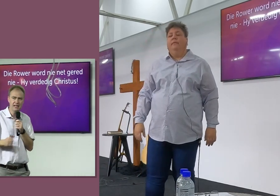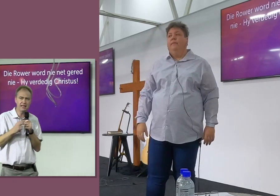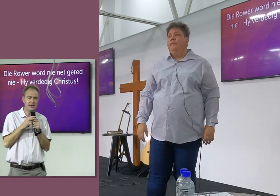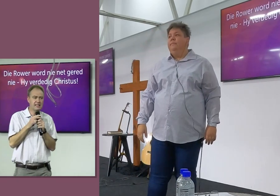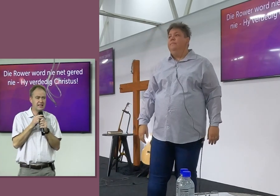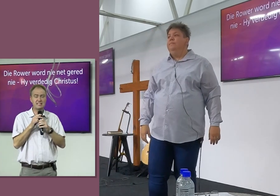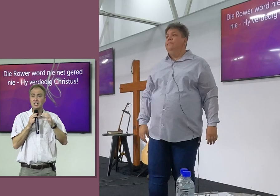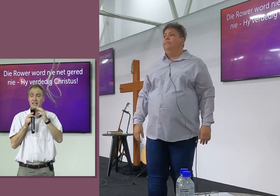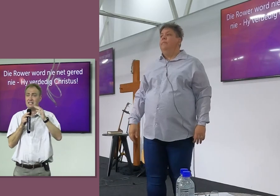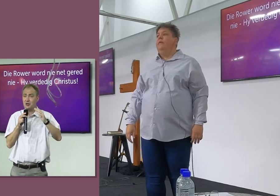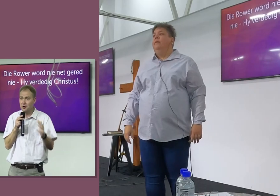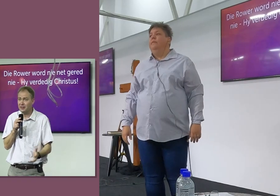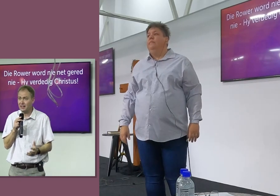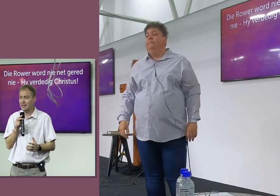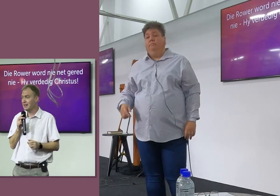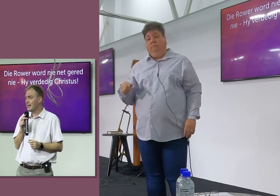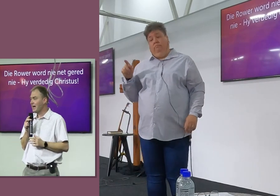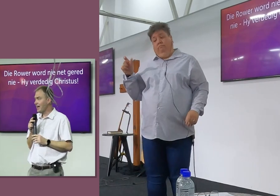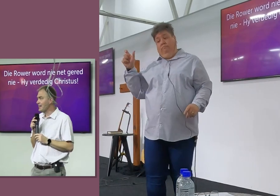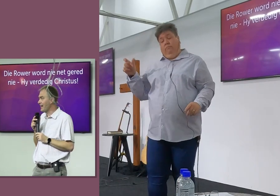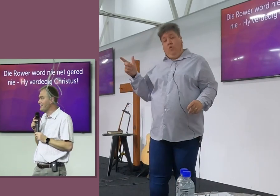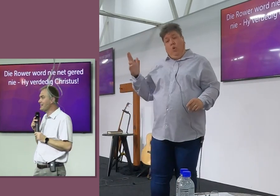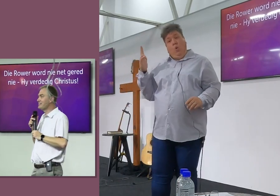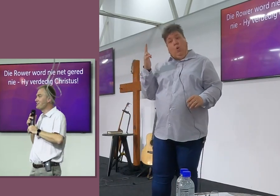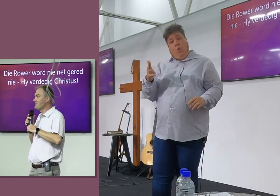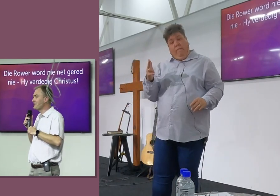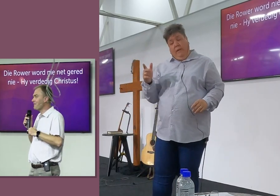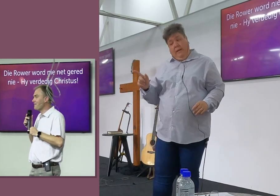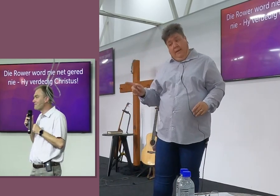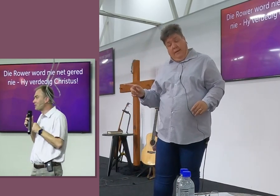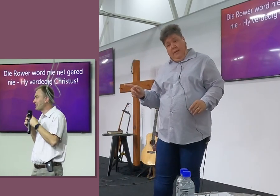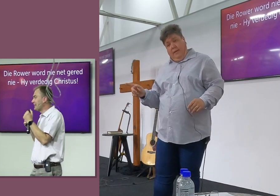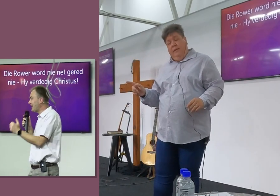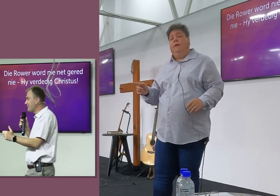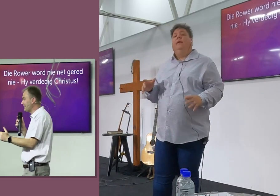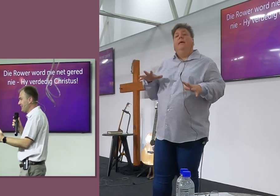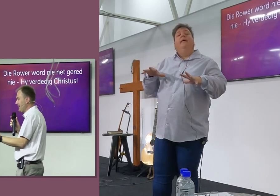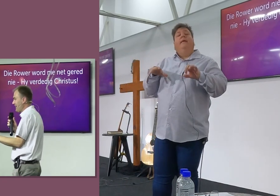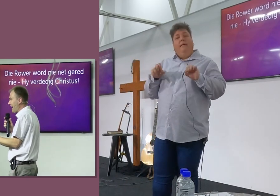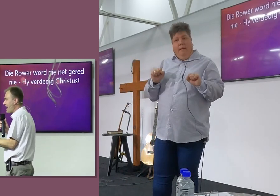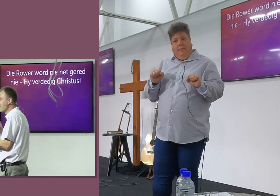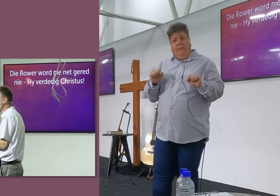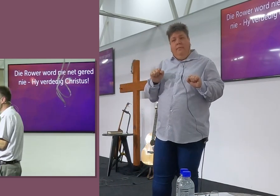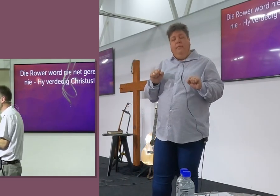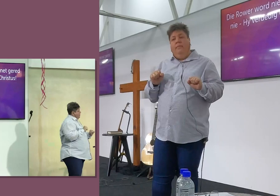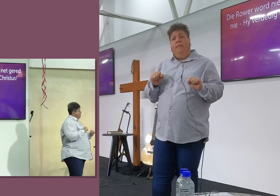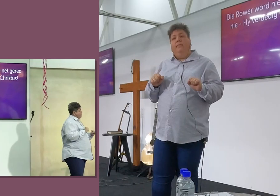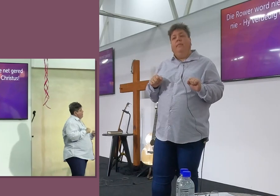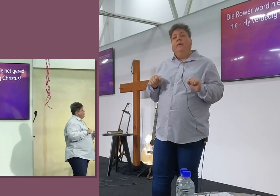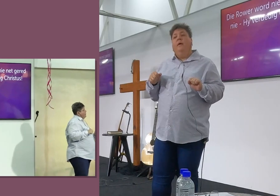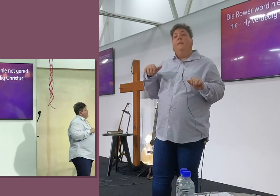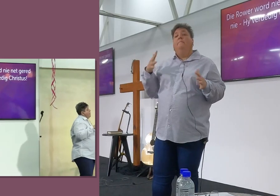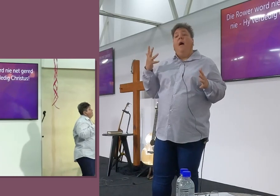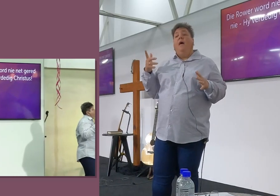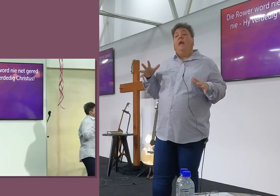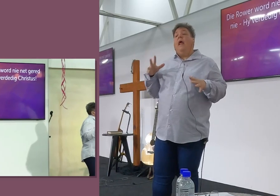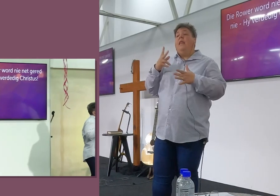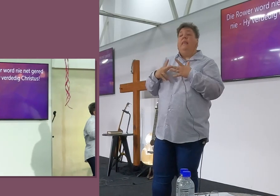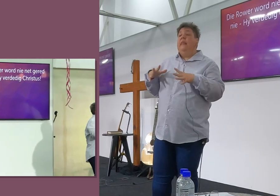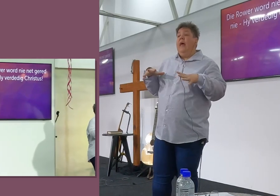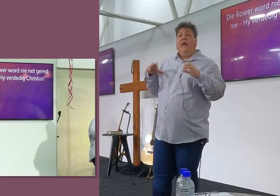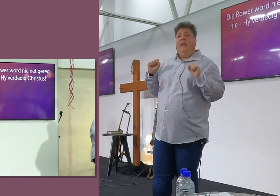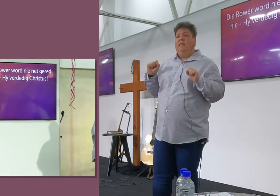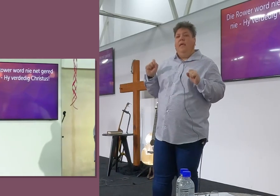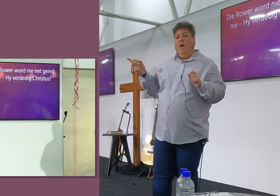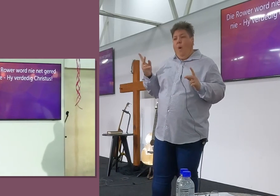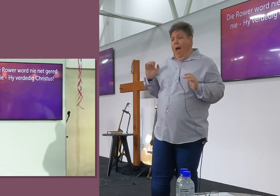so, Hier is een rover, En die rover, Wordt gered, Maar hy word nie net gered nie, Hy